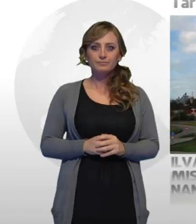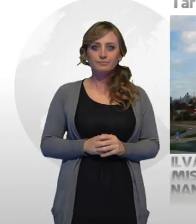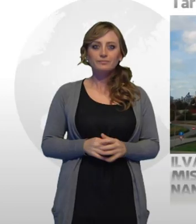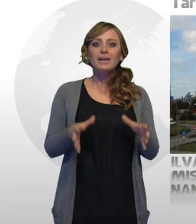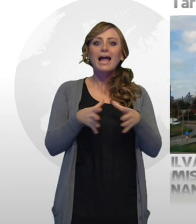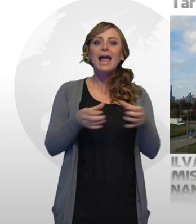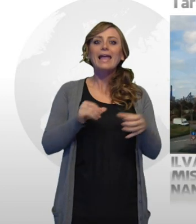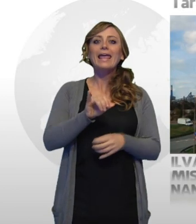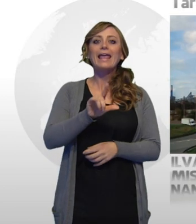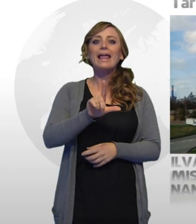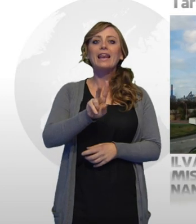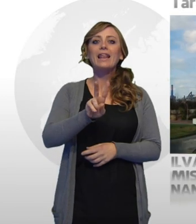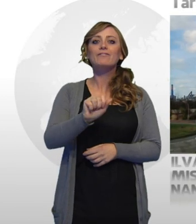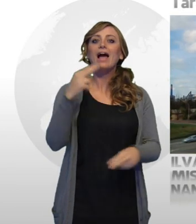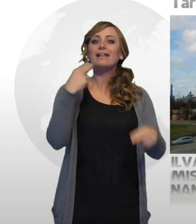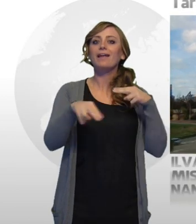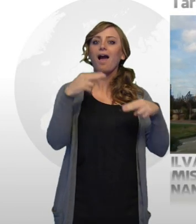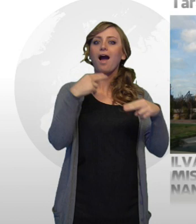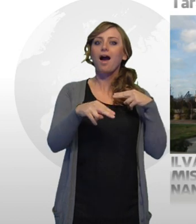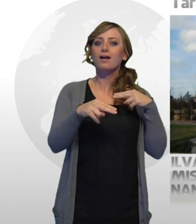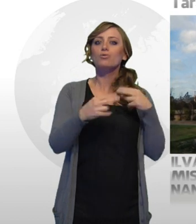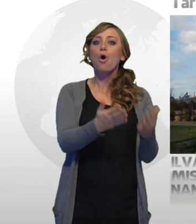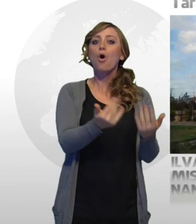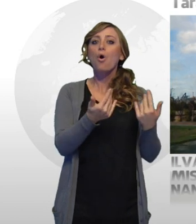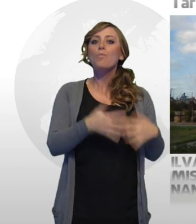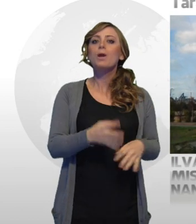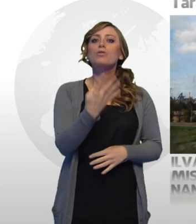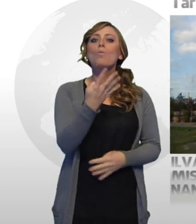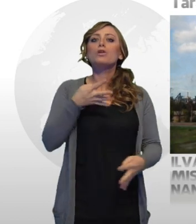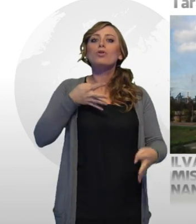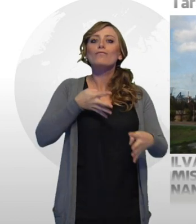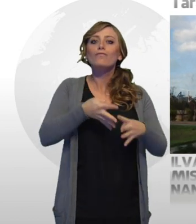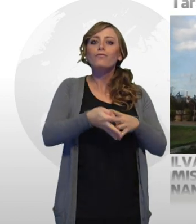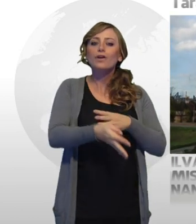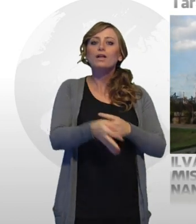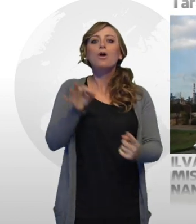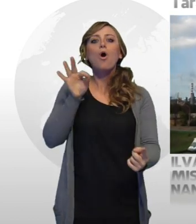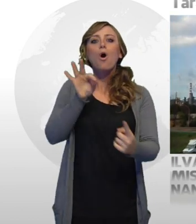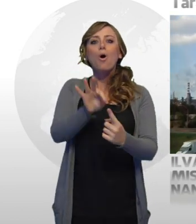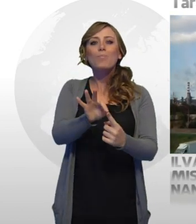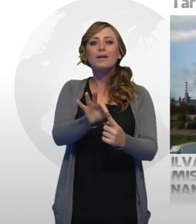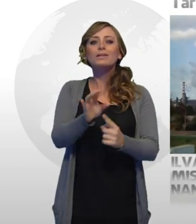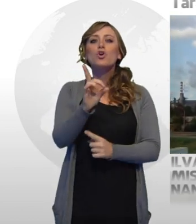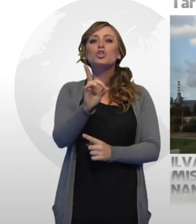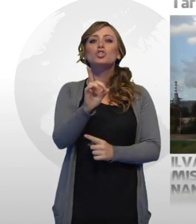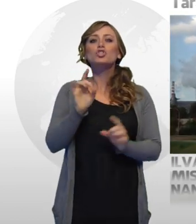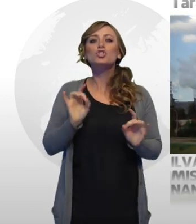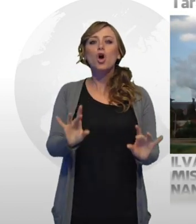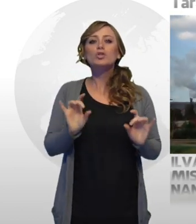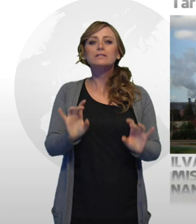L'ILVA di Taranto ha ordinato quattro filtri per abbattere le emissioni di diossina fino a 0